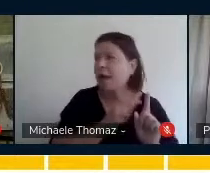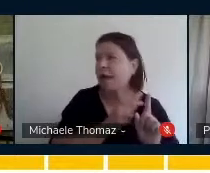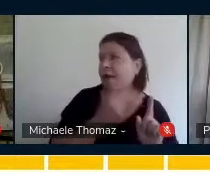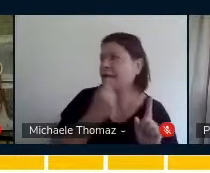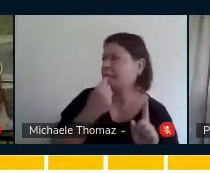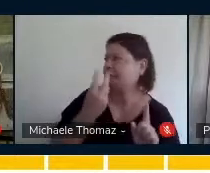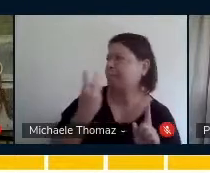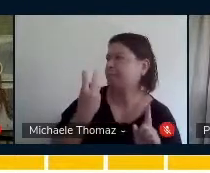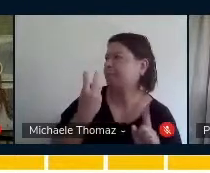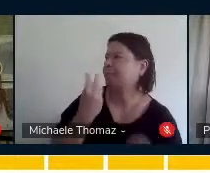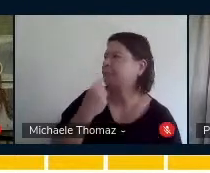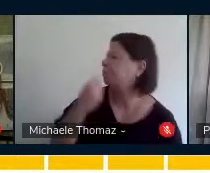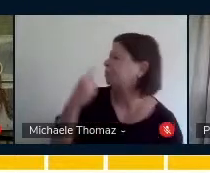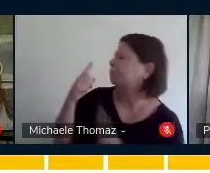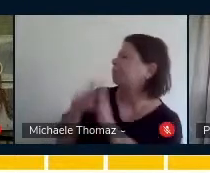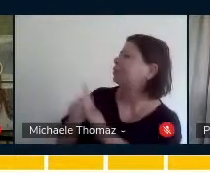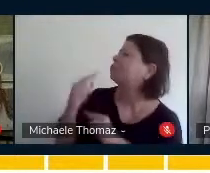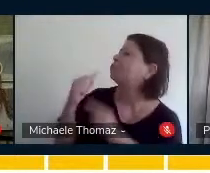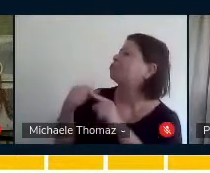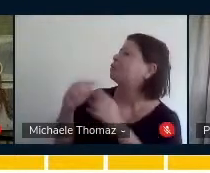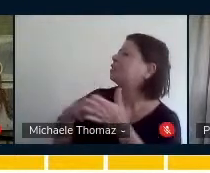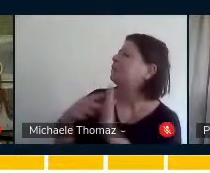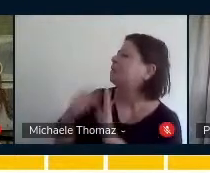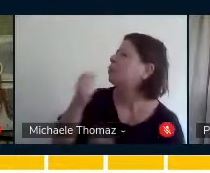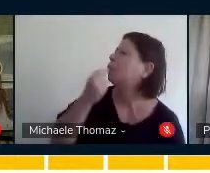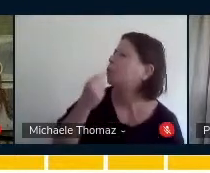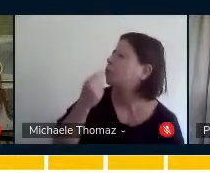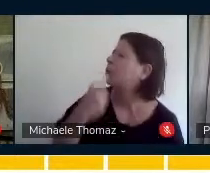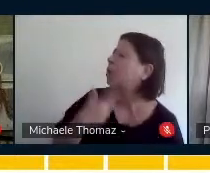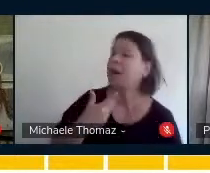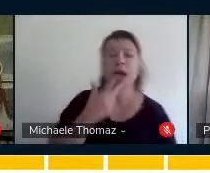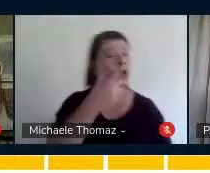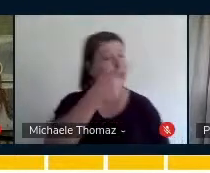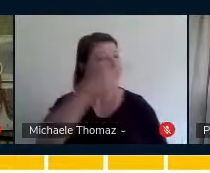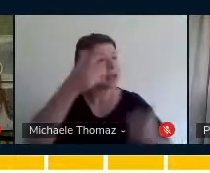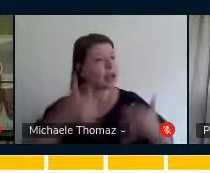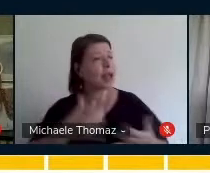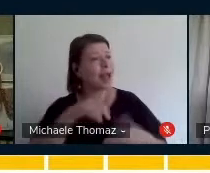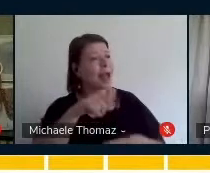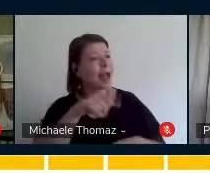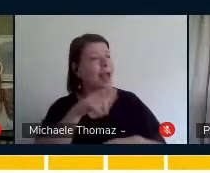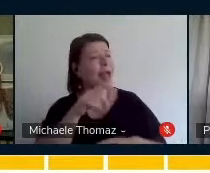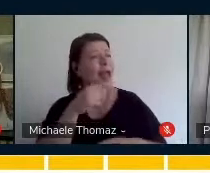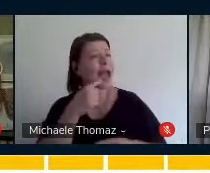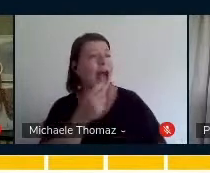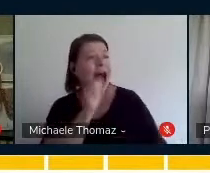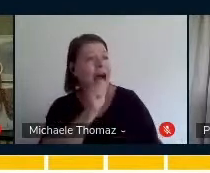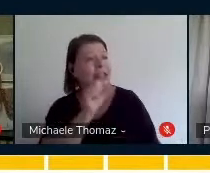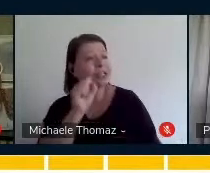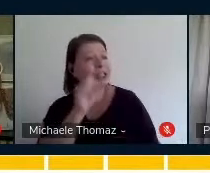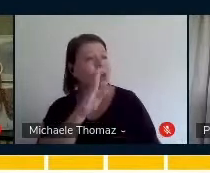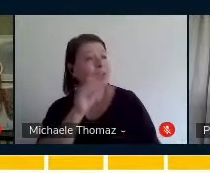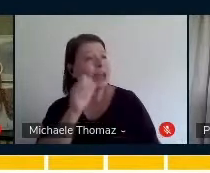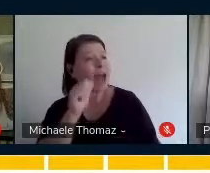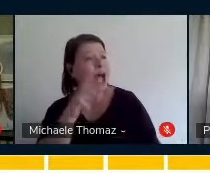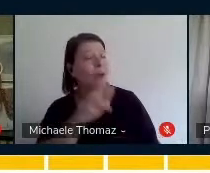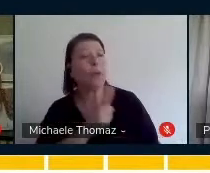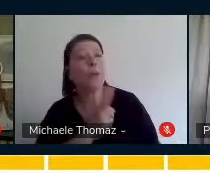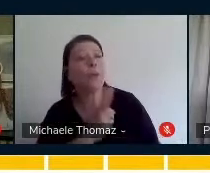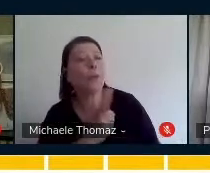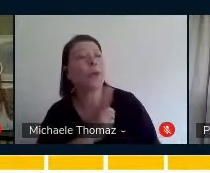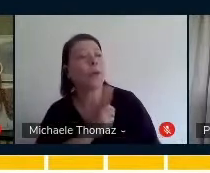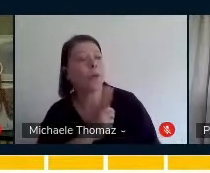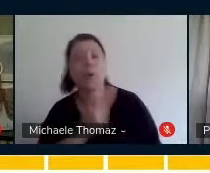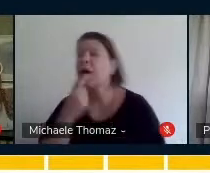mim, perguntou o que que era e eu falei, ah, isso é assoviar. E ela respondeu,